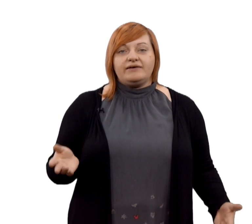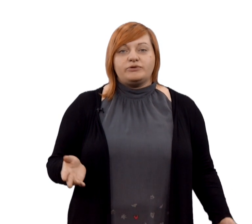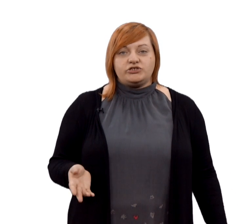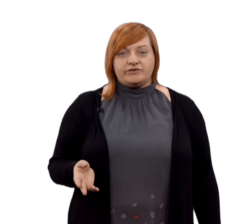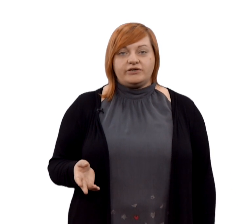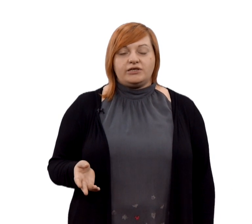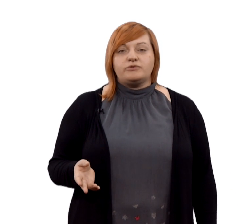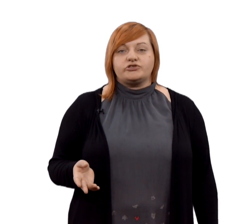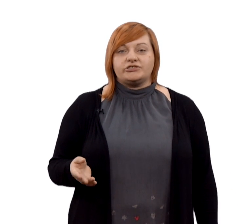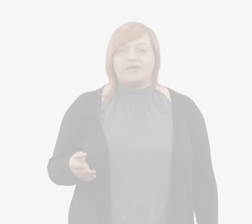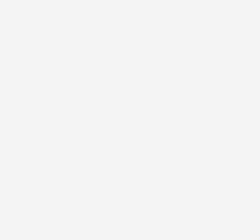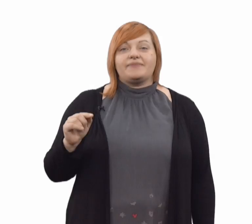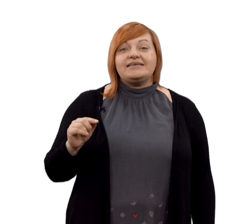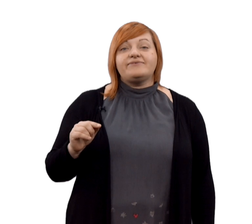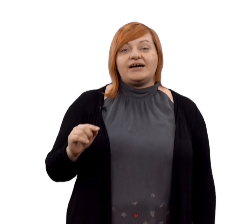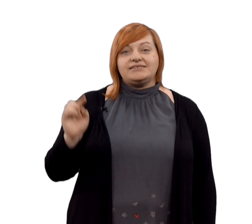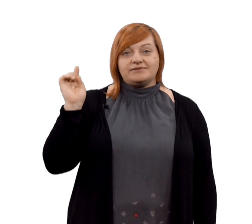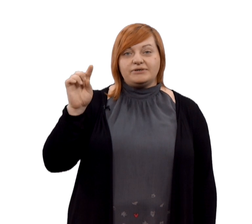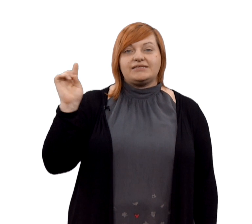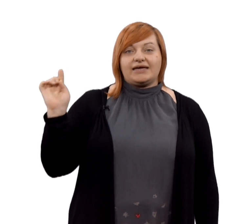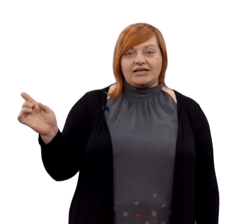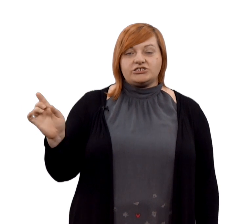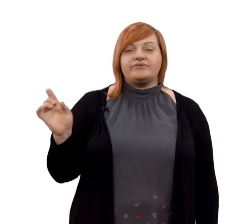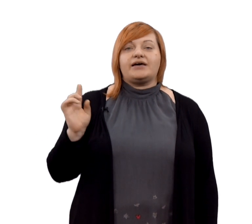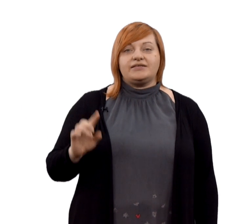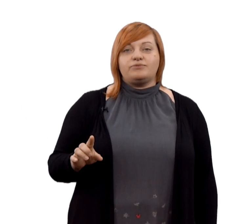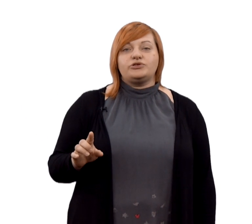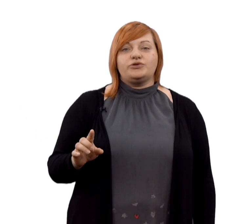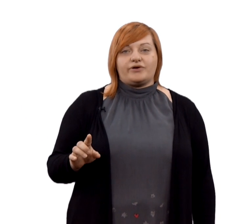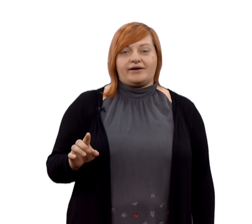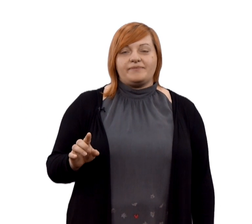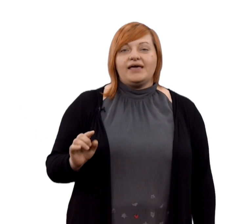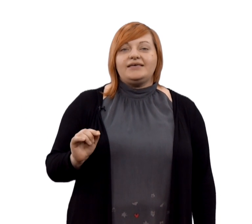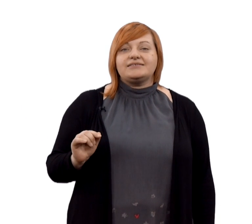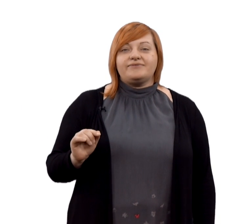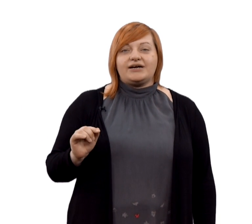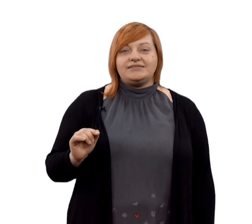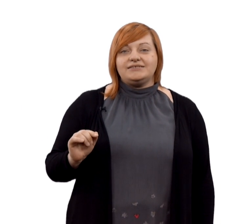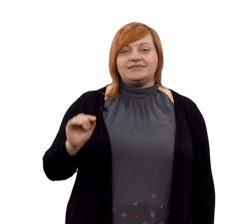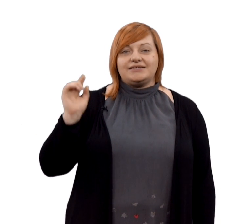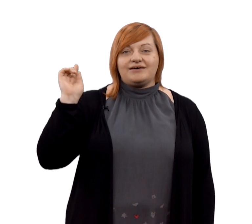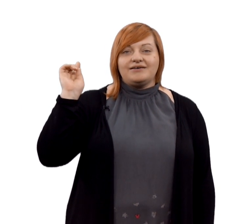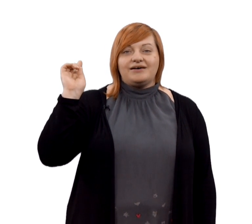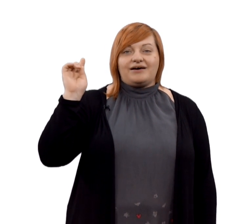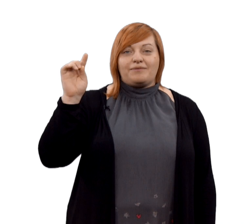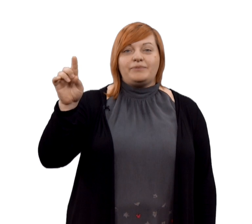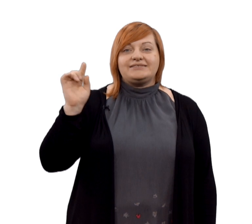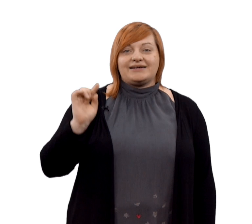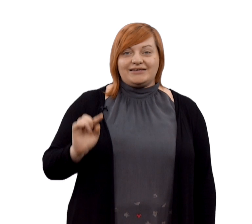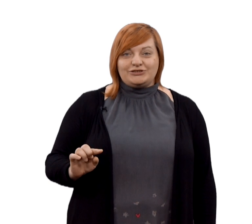получить вы не можете. Если вы хотите быстро и качественно, это будет дорого. Если вы хотите быстро и